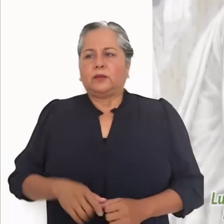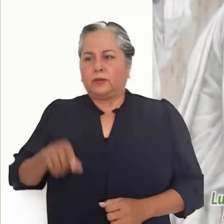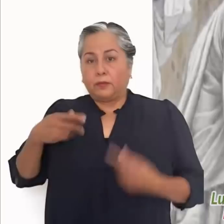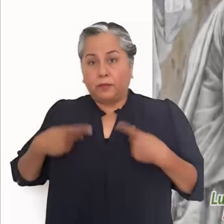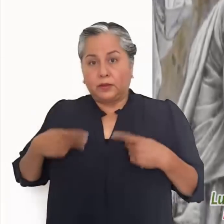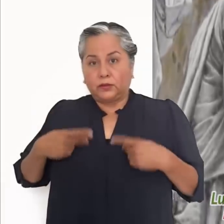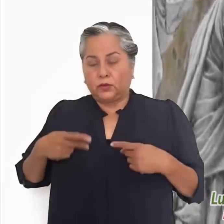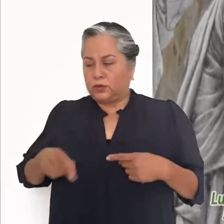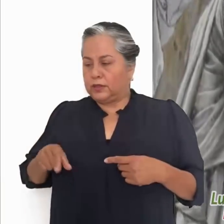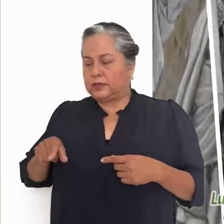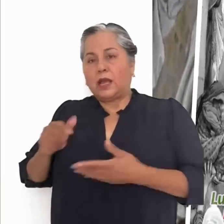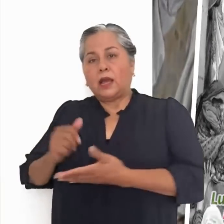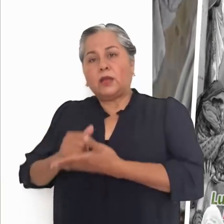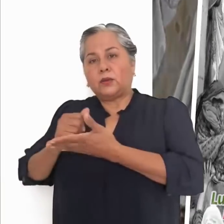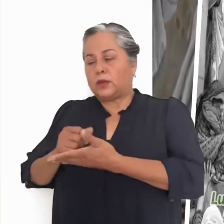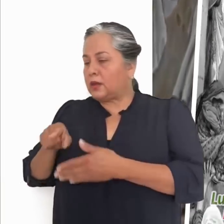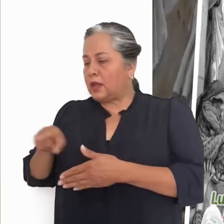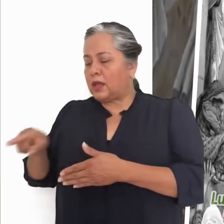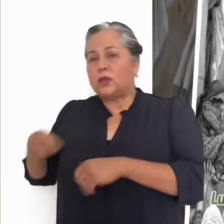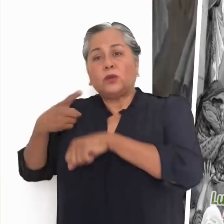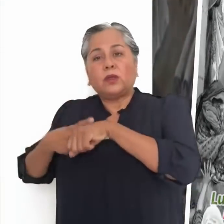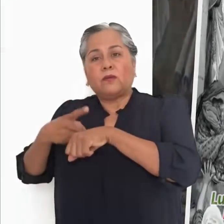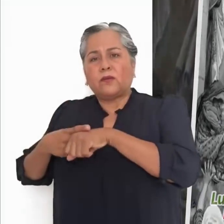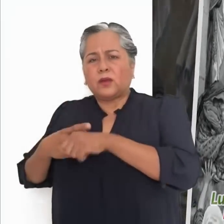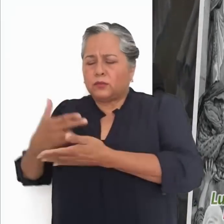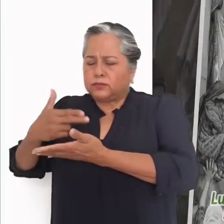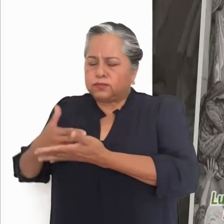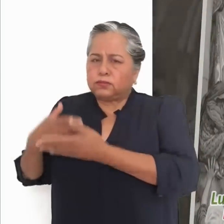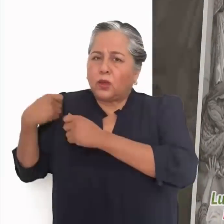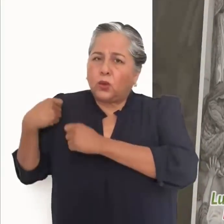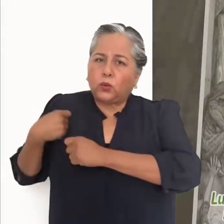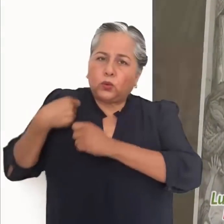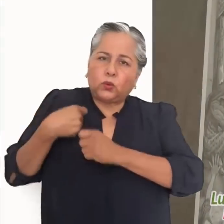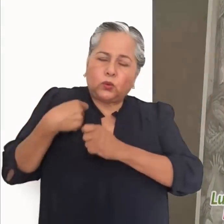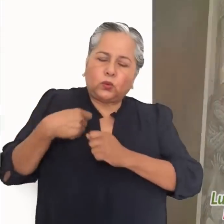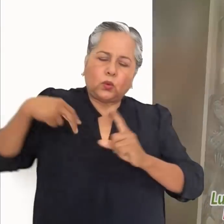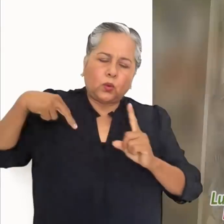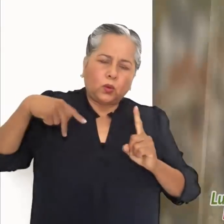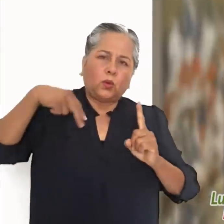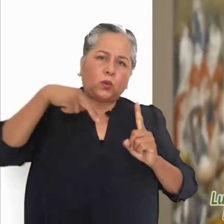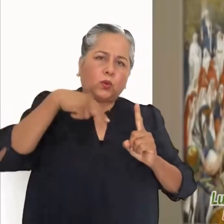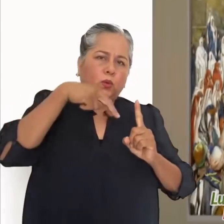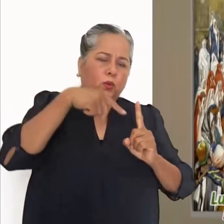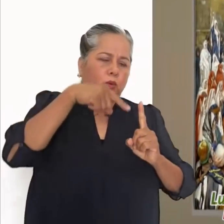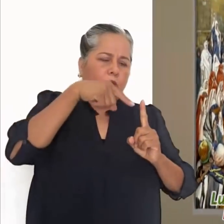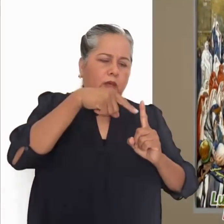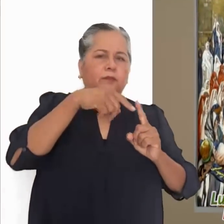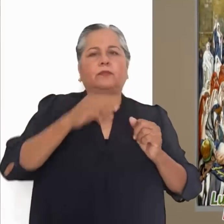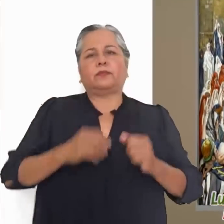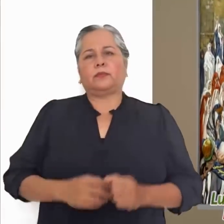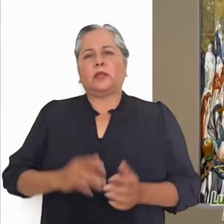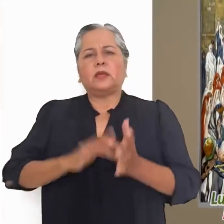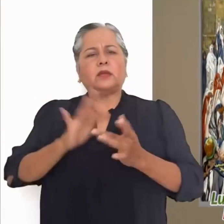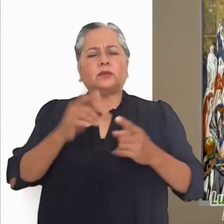encontraba, y le llevaban en camillas a los enfermos. A dondequiera que llegaba, en los